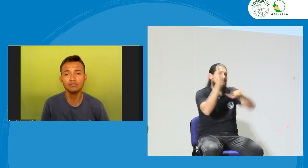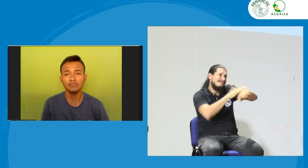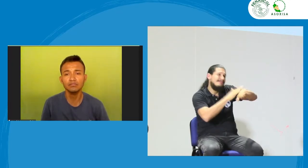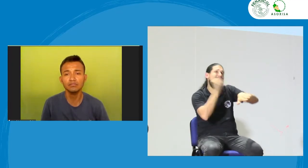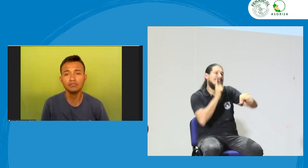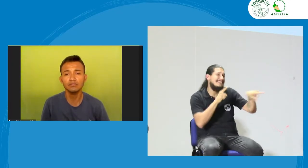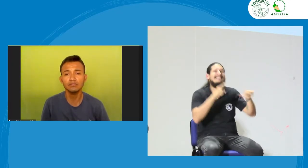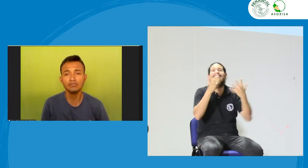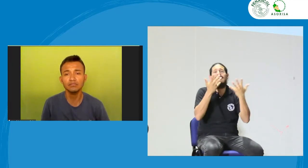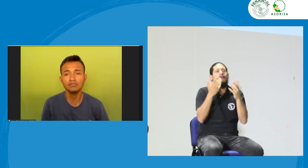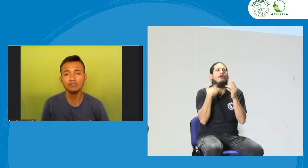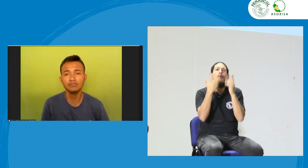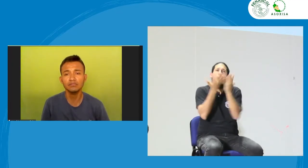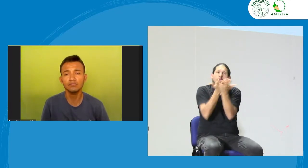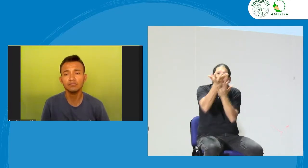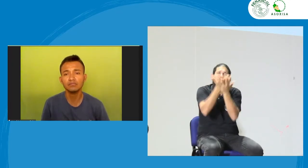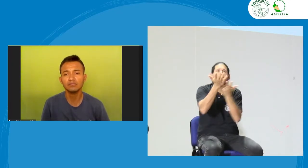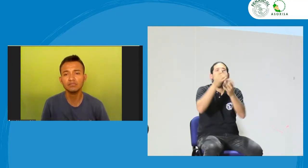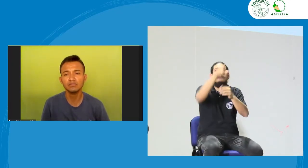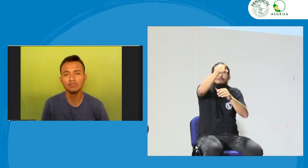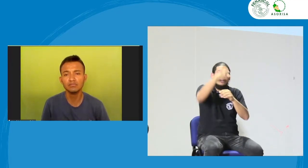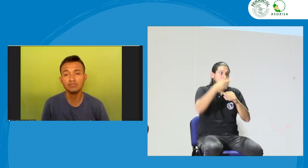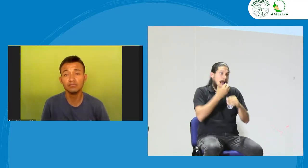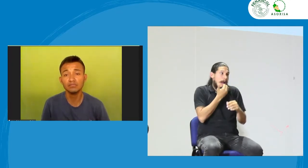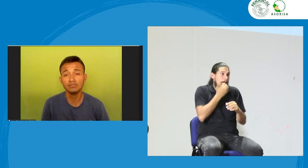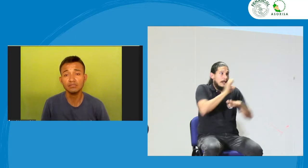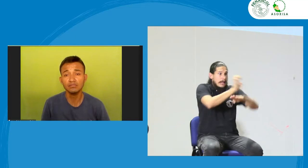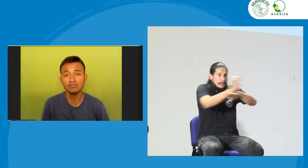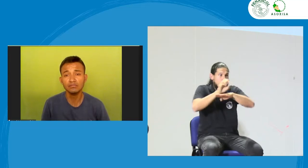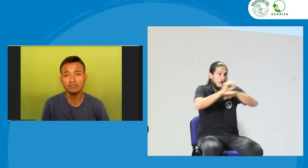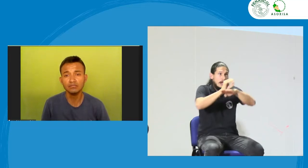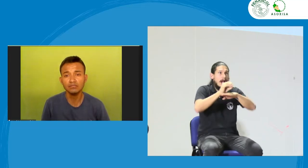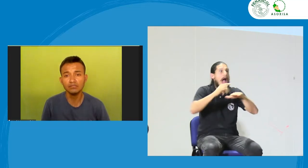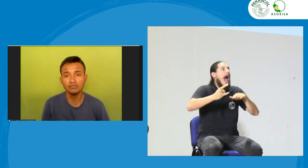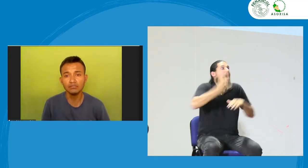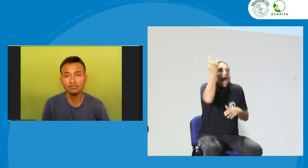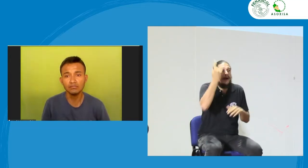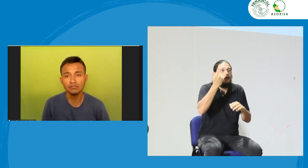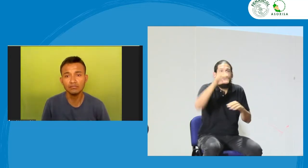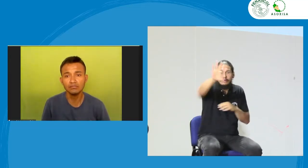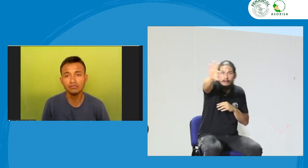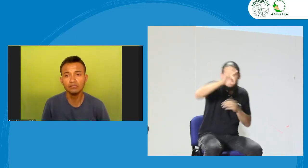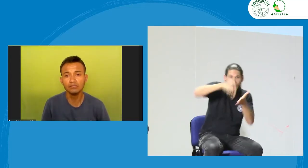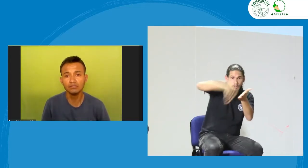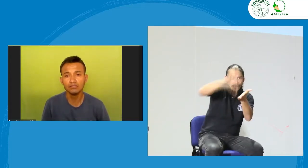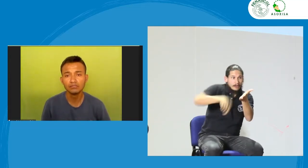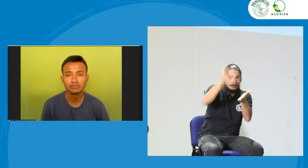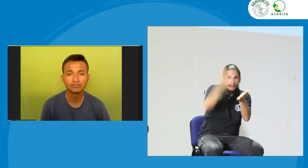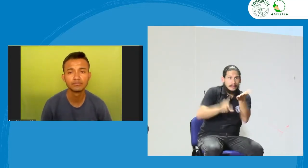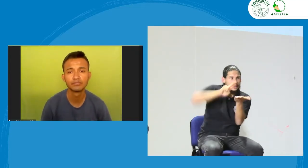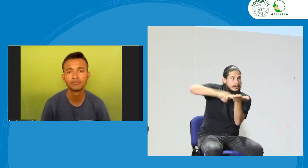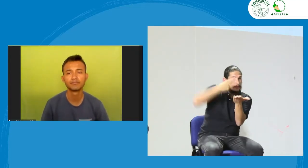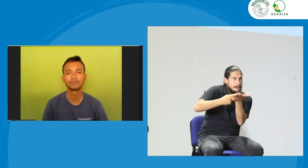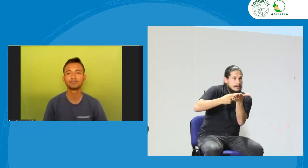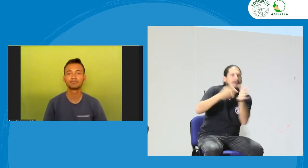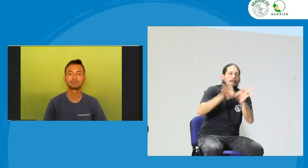entre la entidad que por favor se le haga el llamado a la asociación que la asociación entre a hacer las recomendaciones pertinentes frente a las entidades